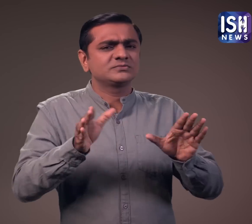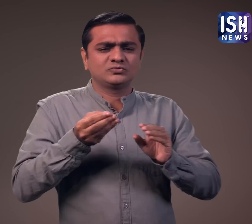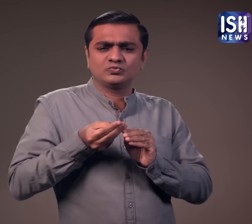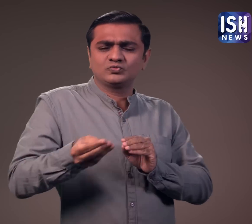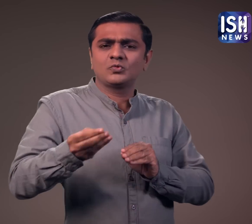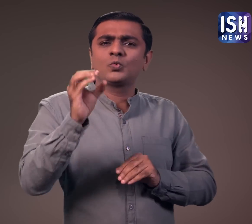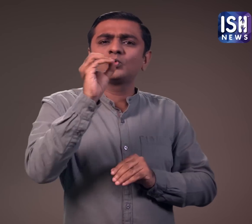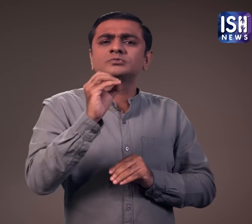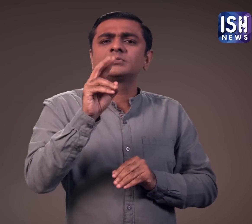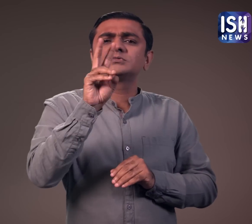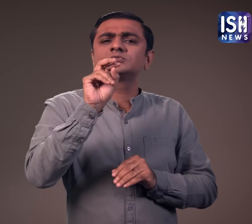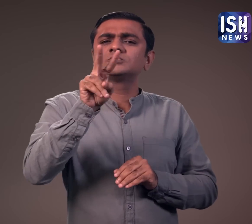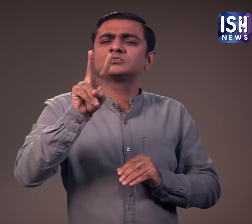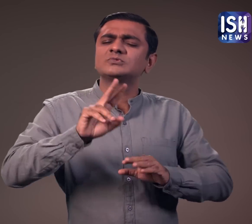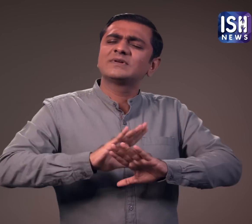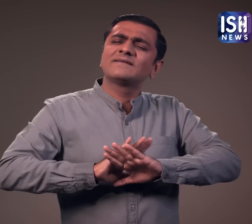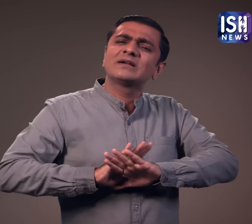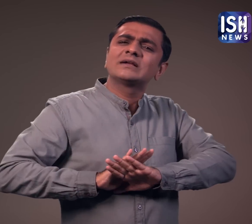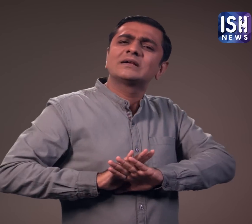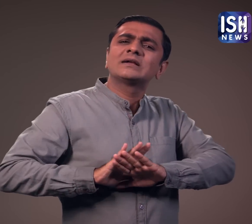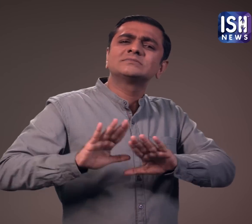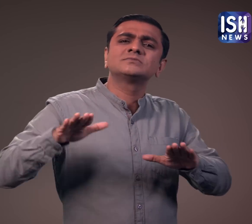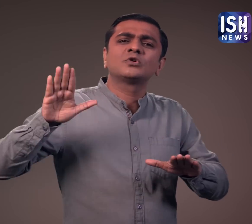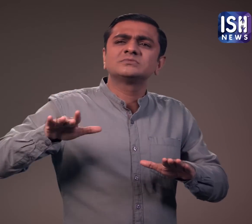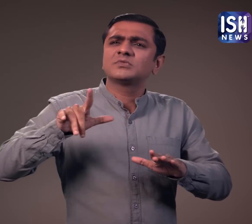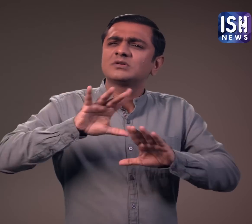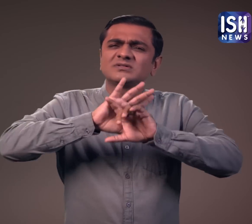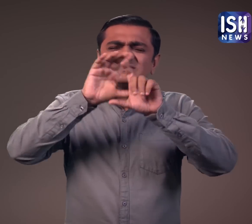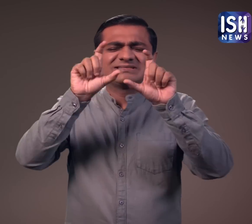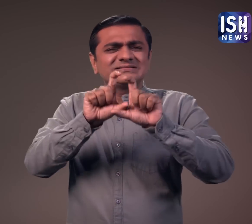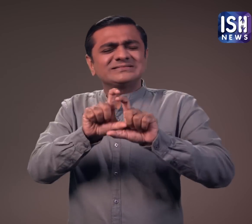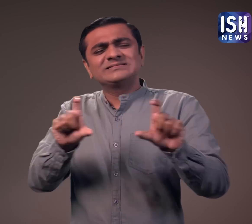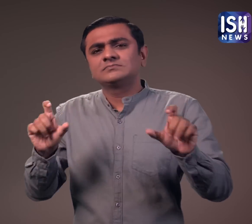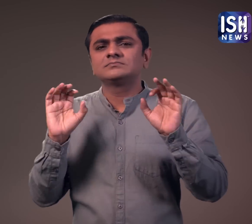जाएगा।